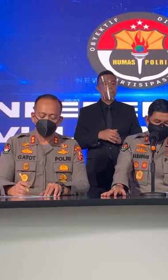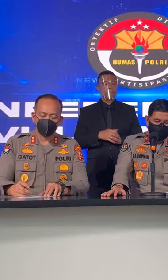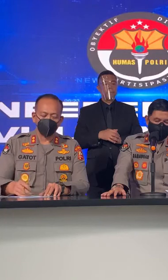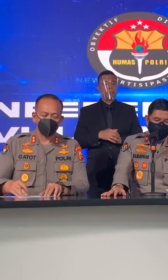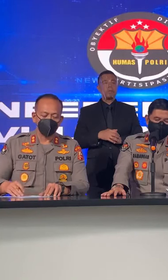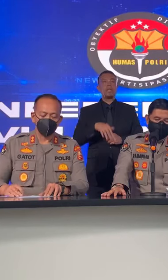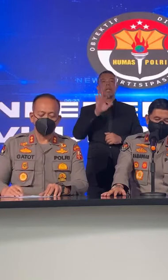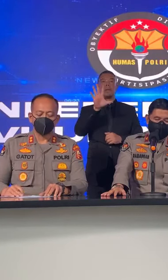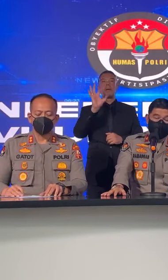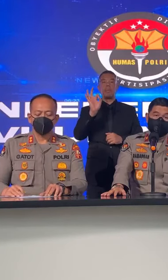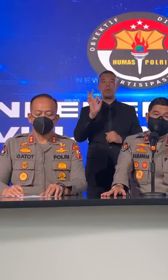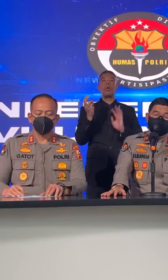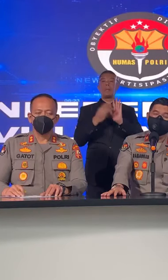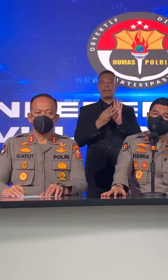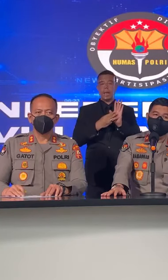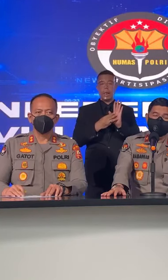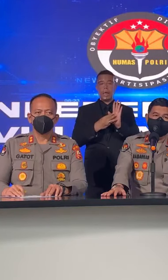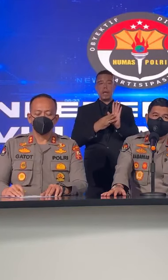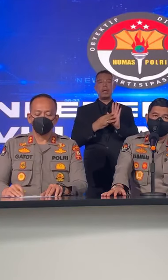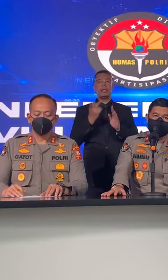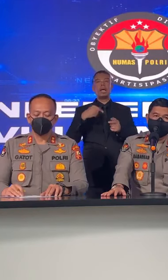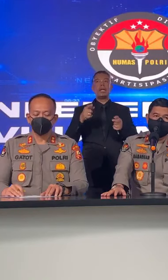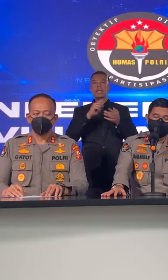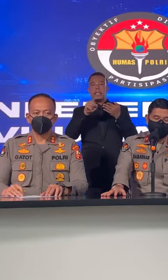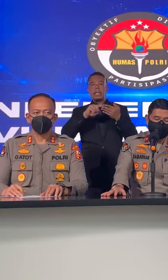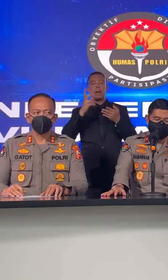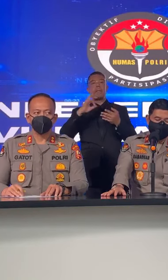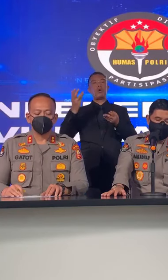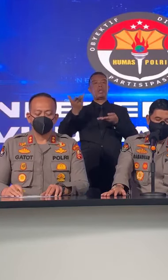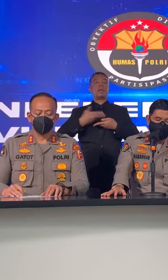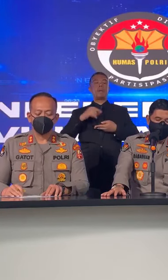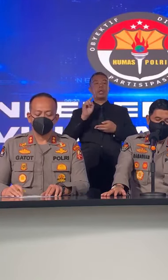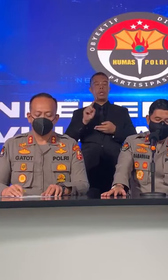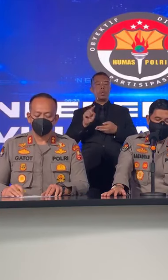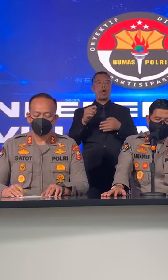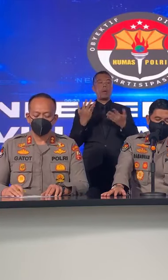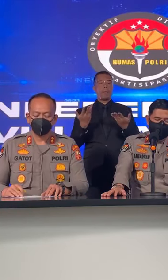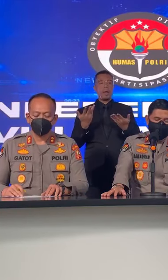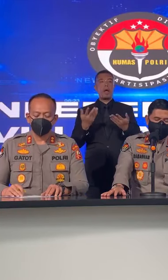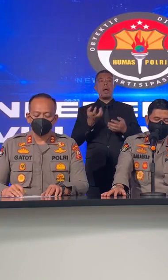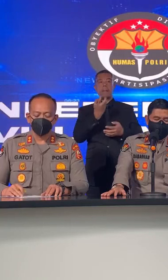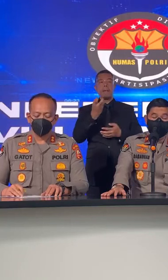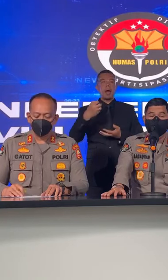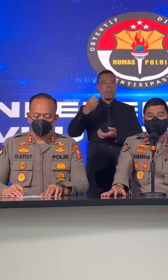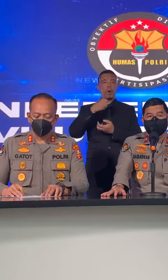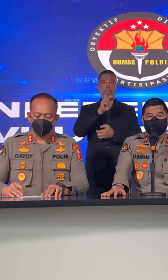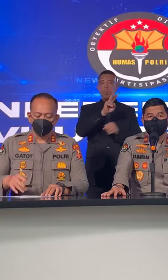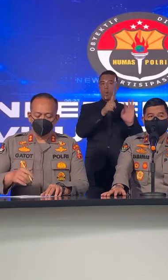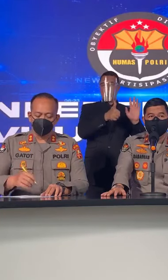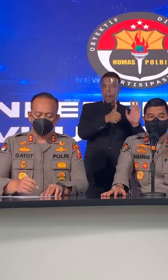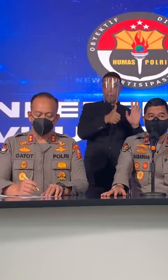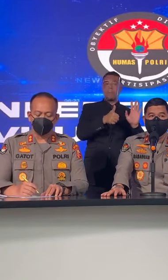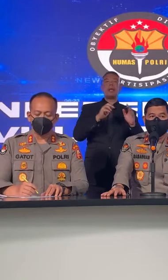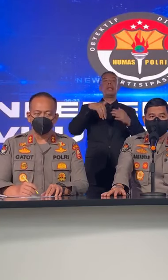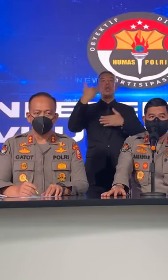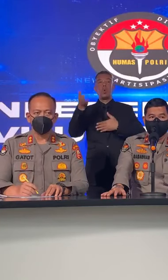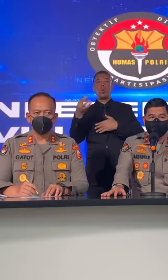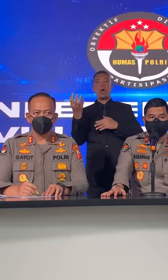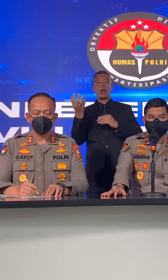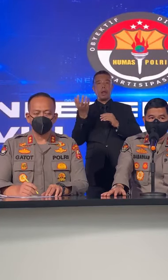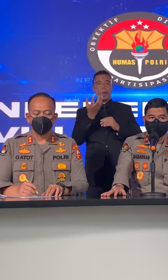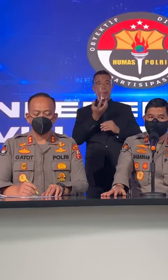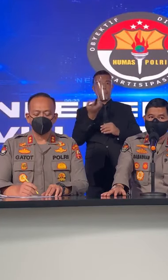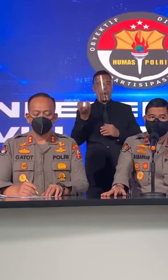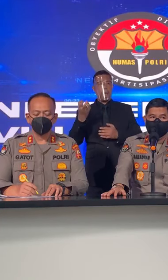50 Perkara Jadi Rincangnya Yang baru kami Terima adalah Yang Bahan Pocok 26 Yang Non Bahan